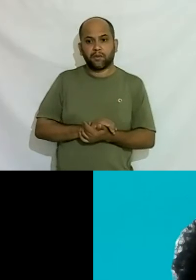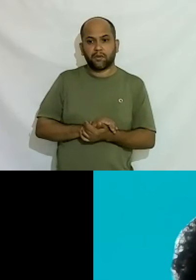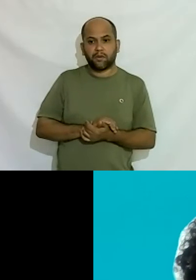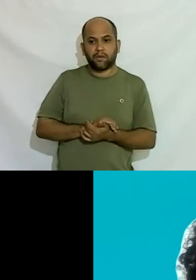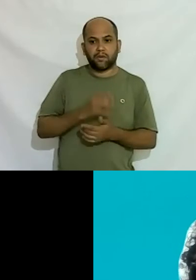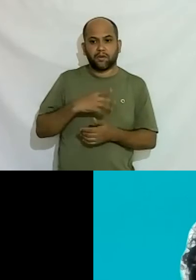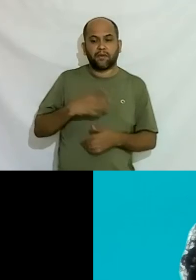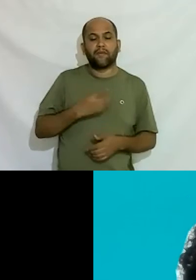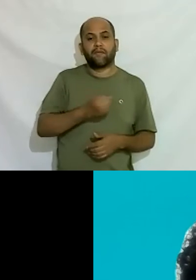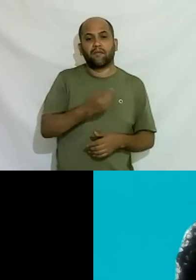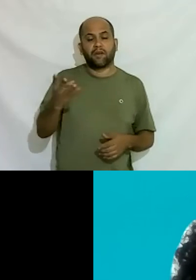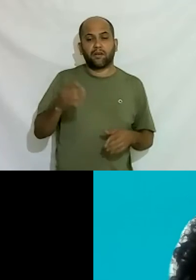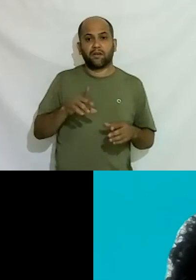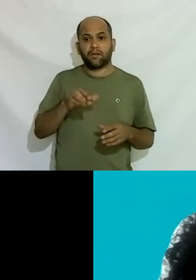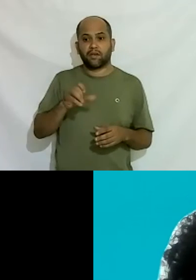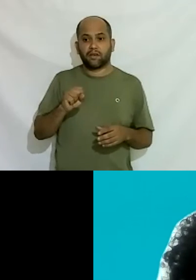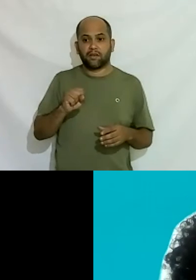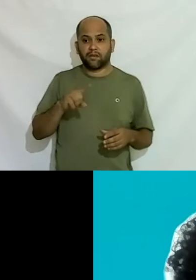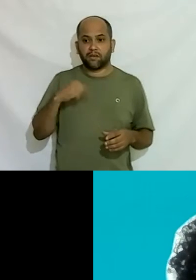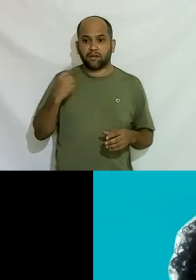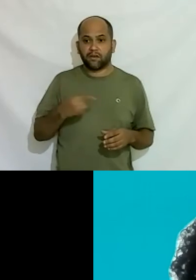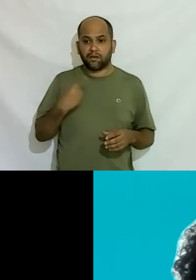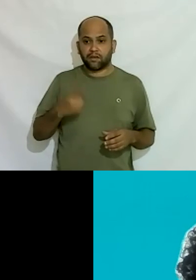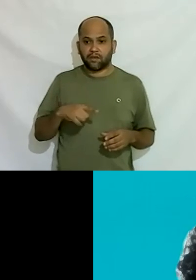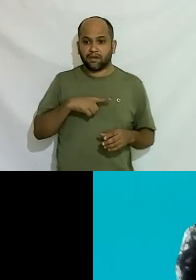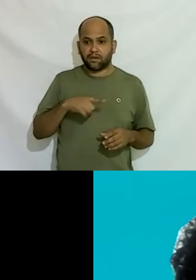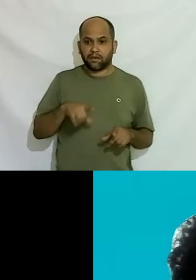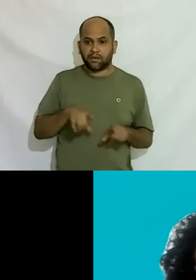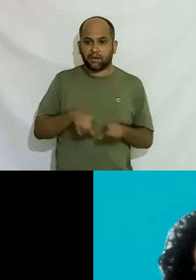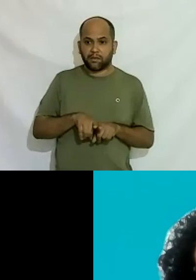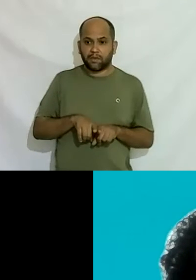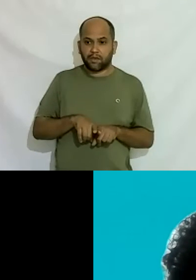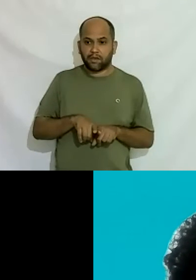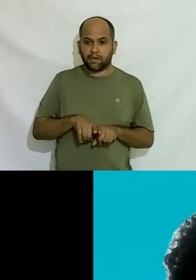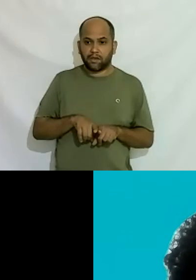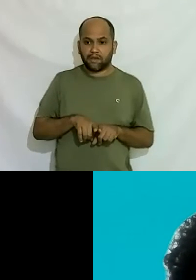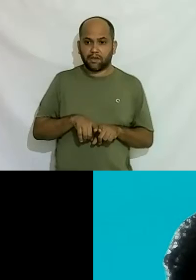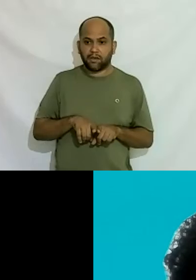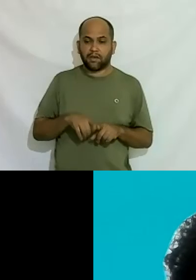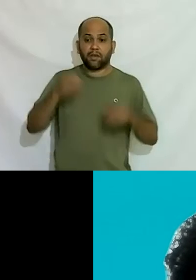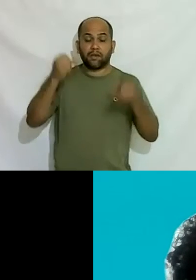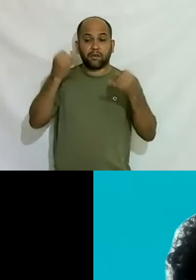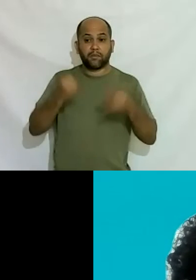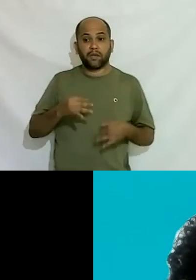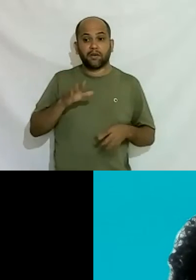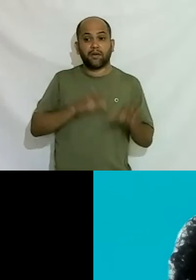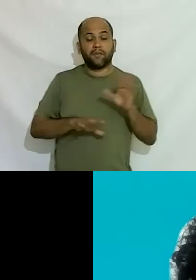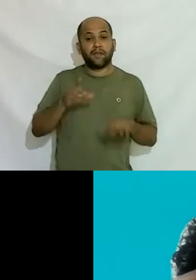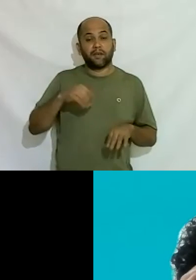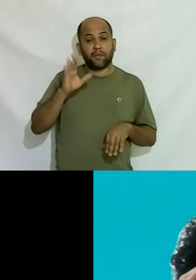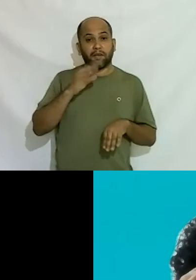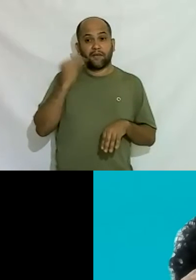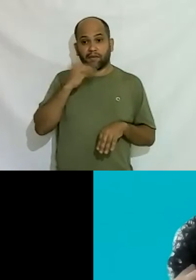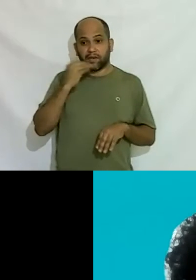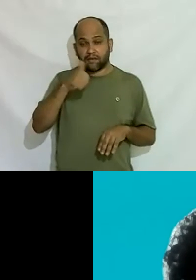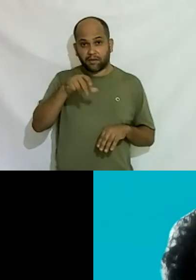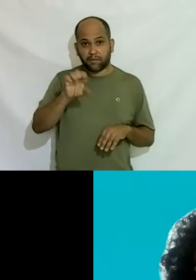muitos casos de mães que dizem não te quero assim eu digo que às vezes é mais fácil uma mãe ir no